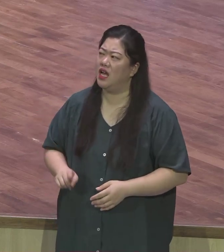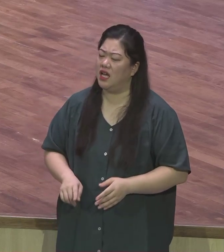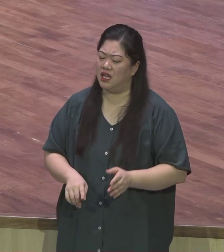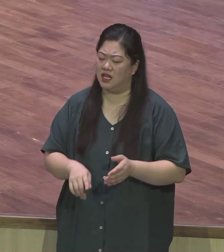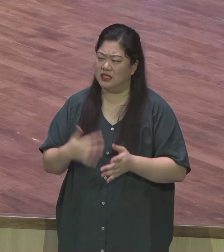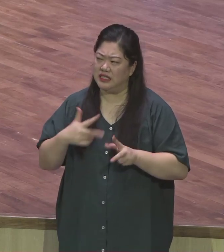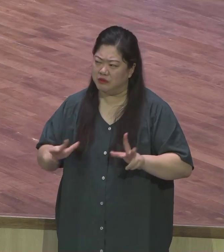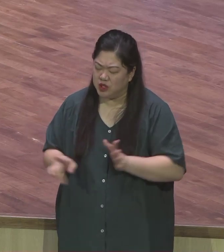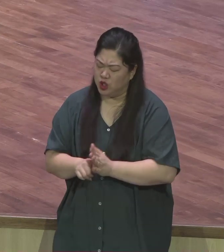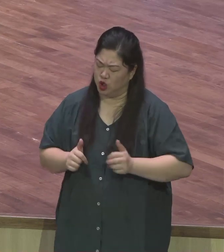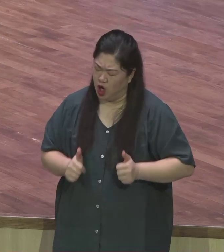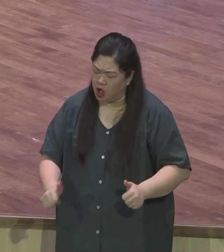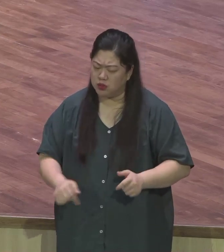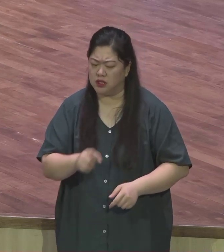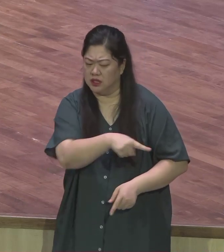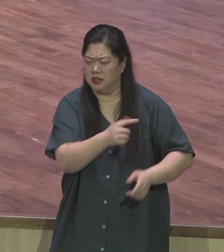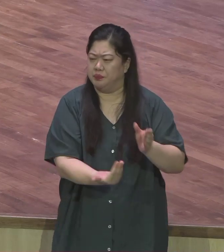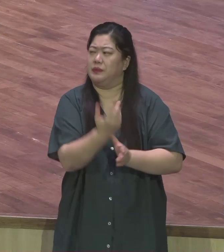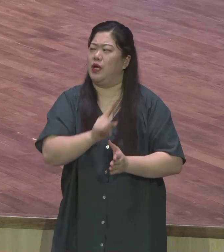제가 현장에서 복음을 전하다 보면